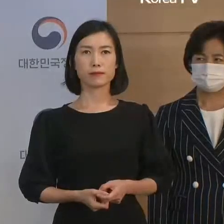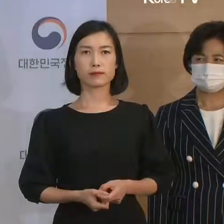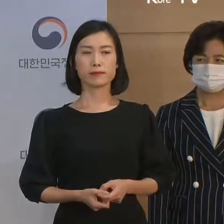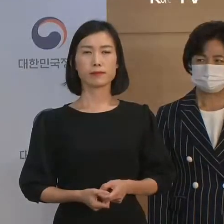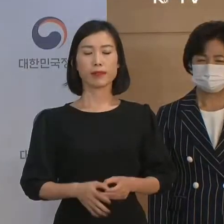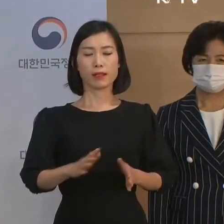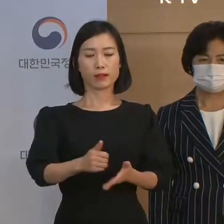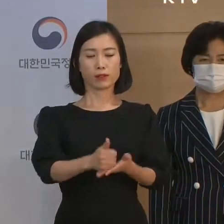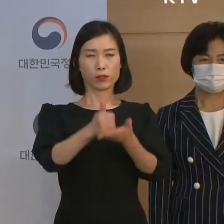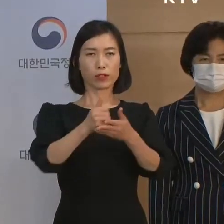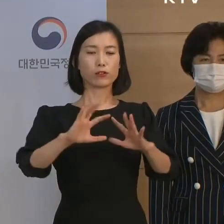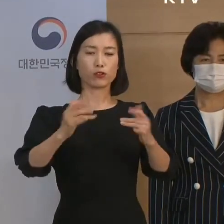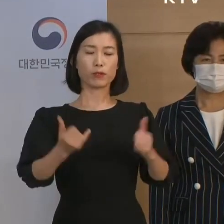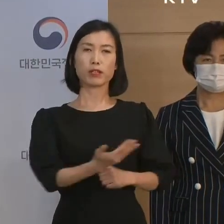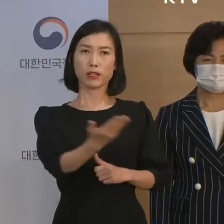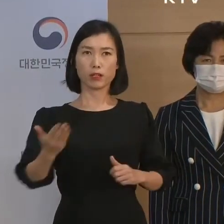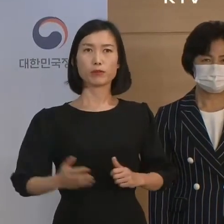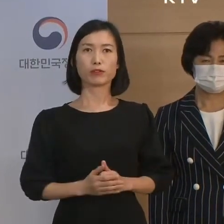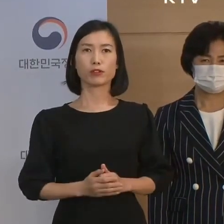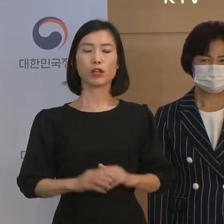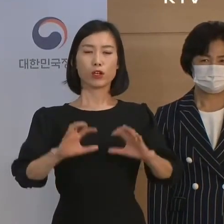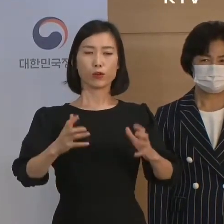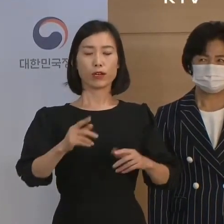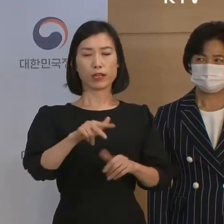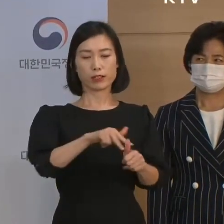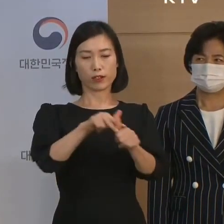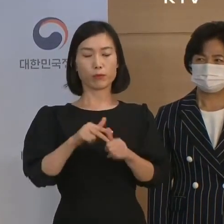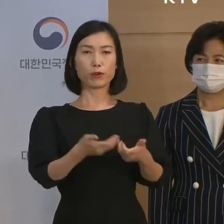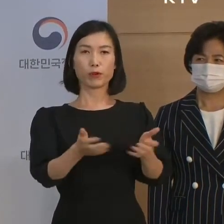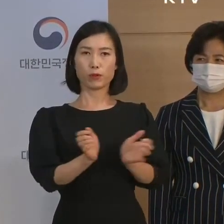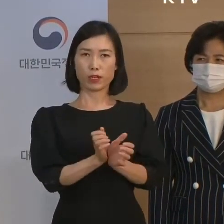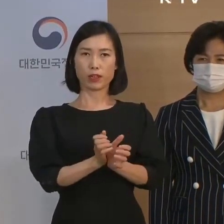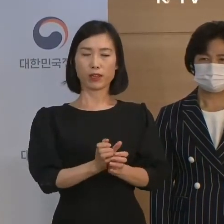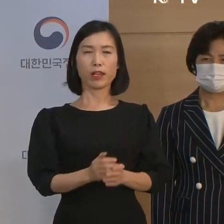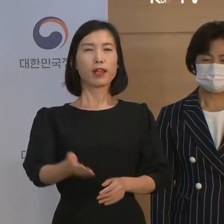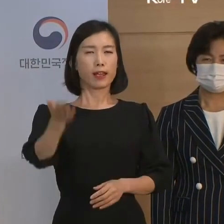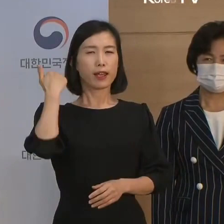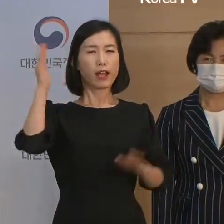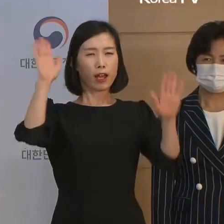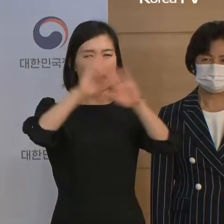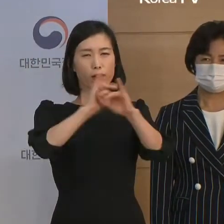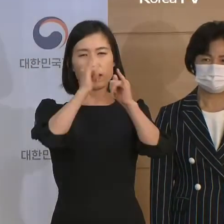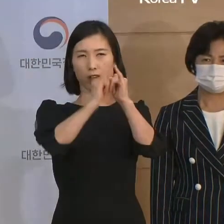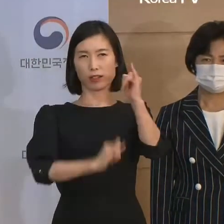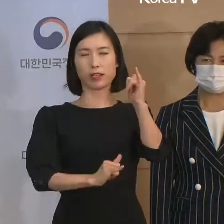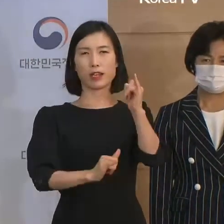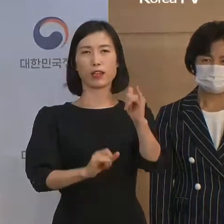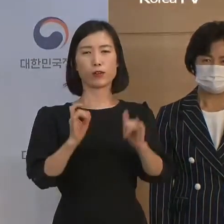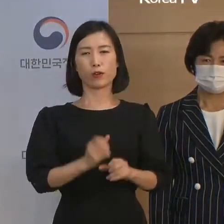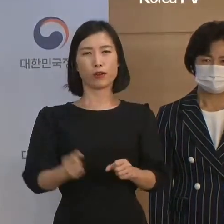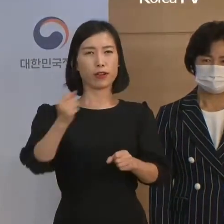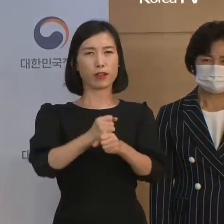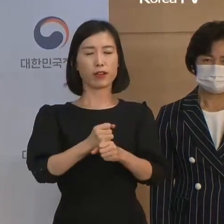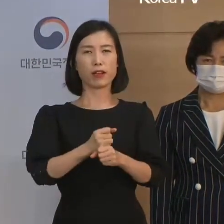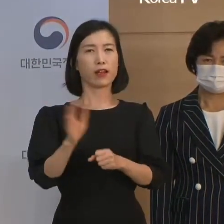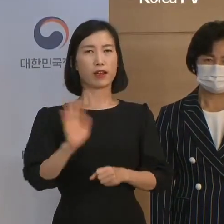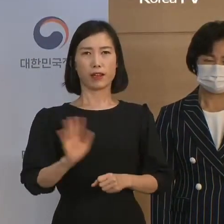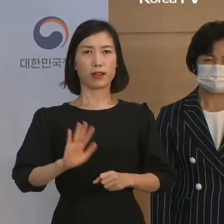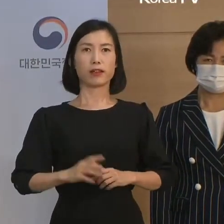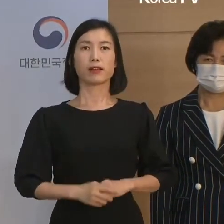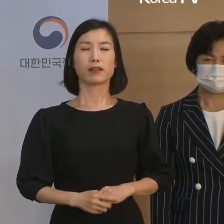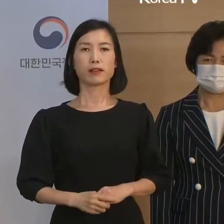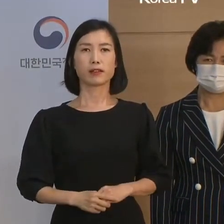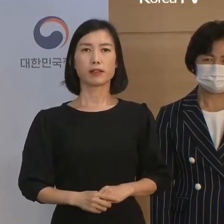존경하는 국민 여러분, 국가정보원은 어두운 역사를 더 이상 반복하지 않고 있습니다.